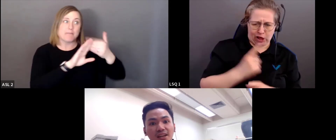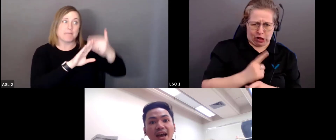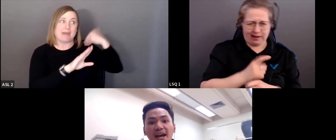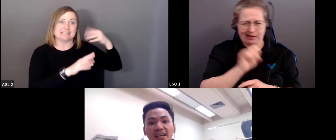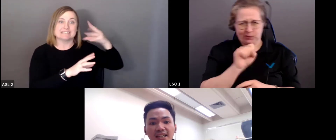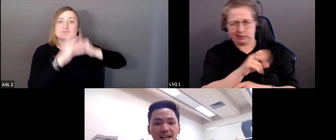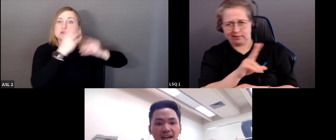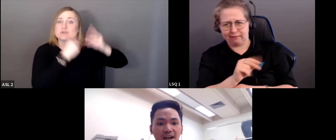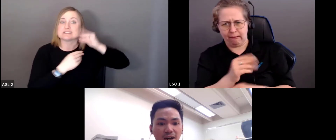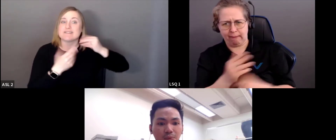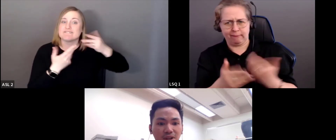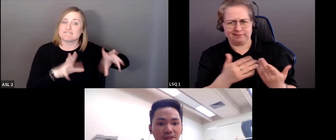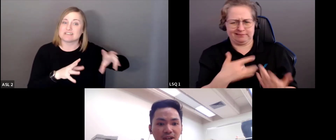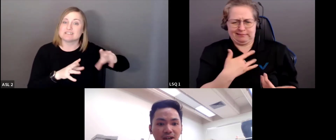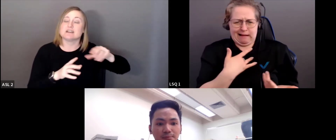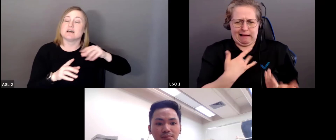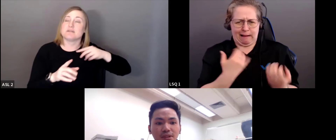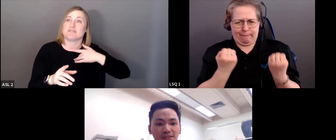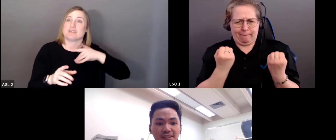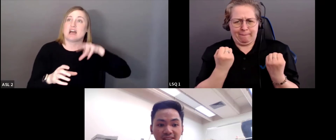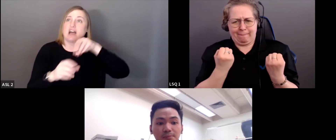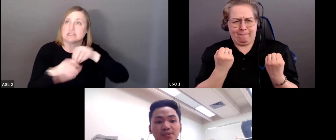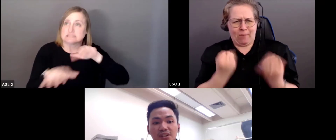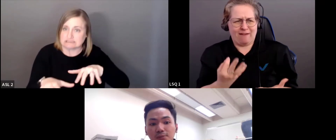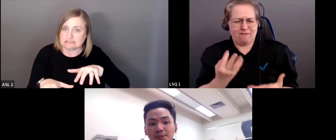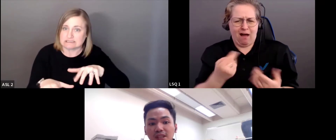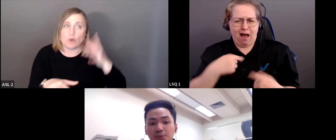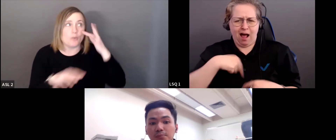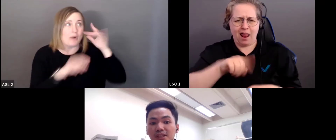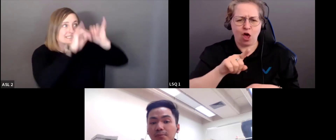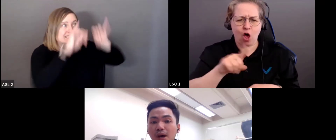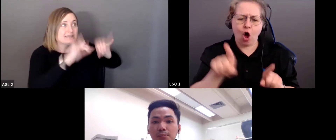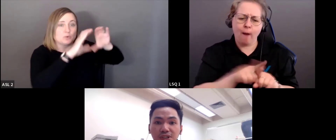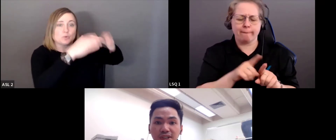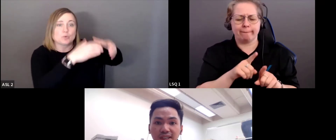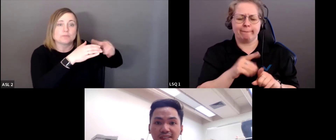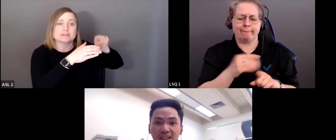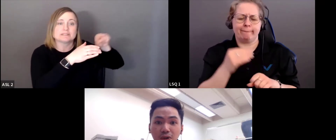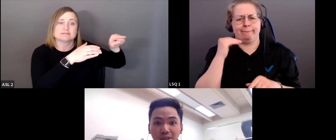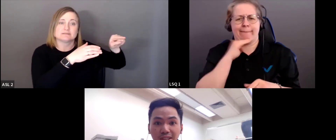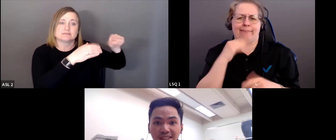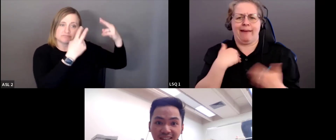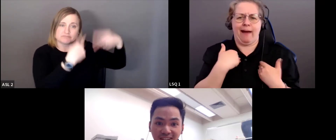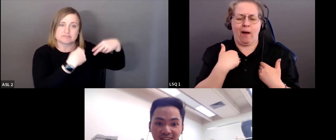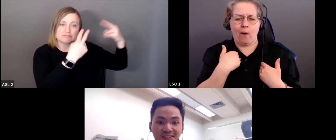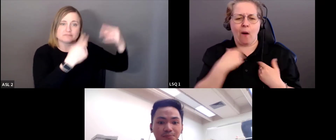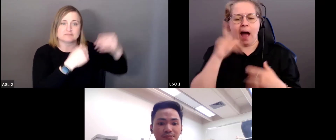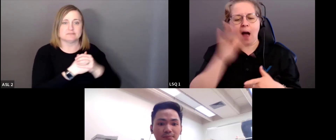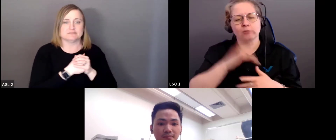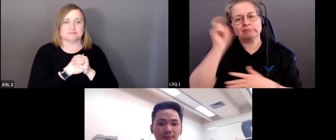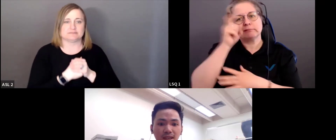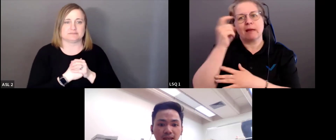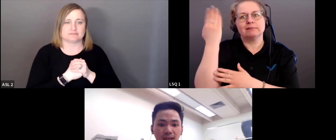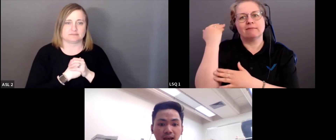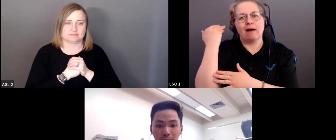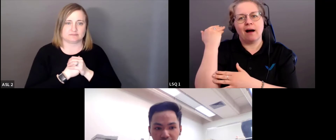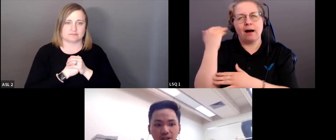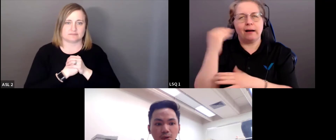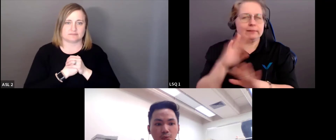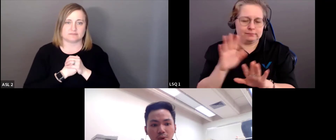'impression d'être un imposteur. Et ce syndrome de l'imposteur, c'est probablement parce que j'avais eu des expériences avant ça.